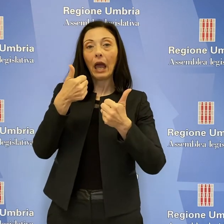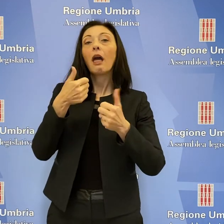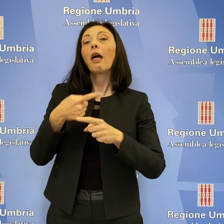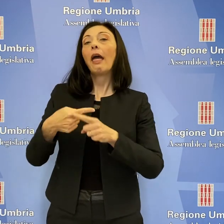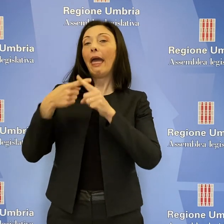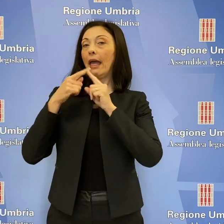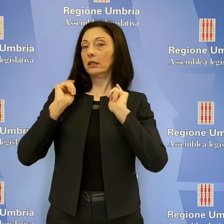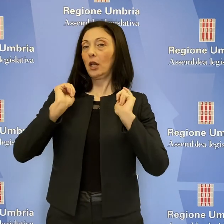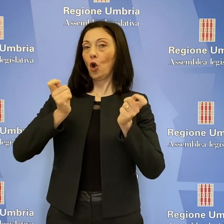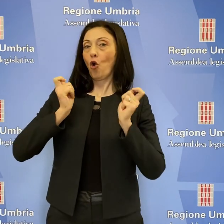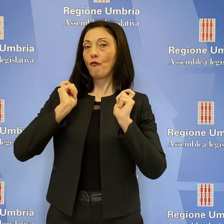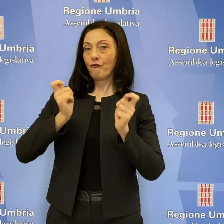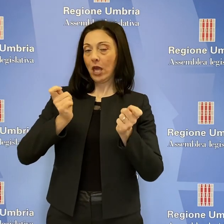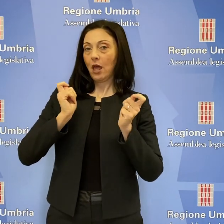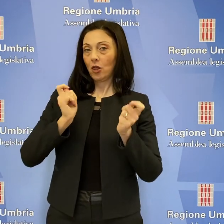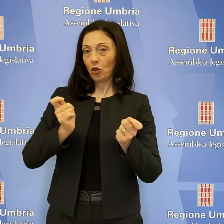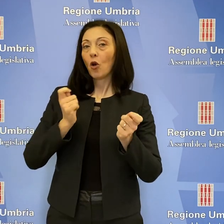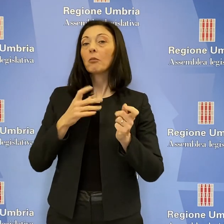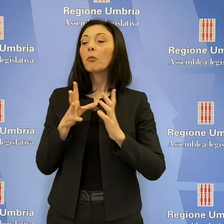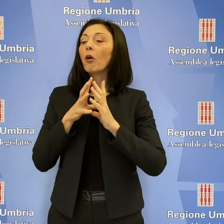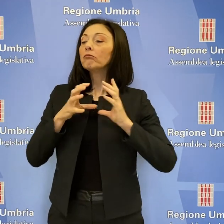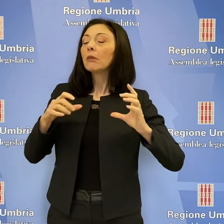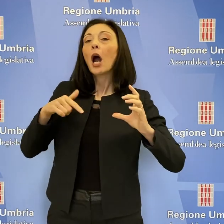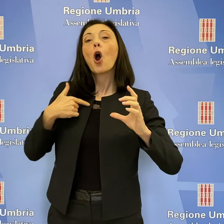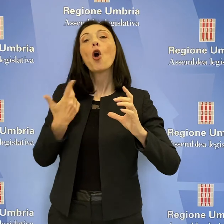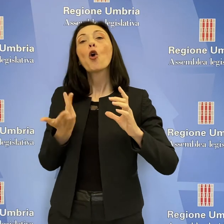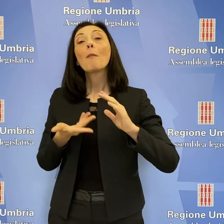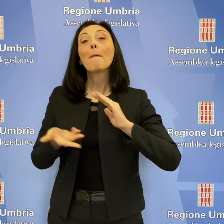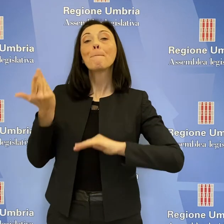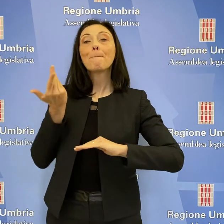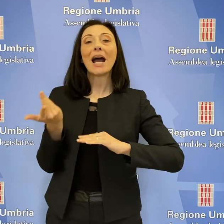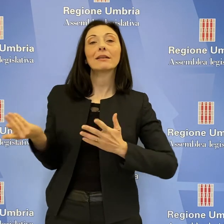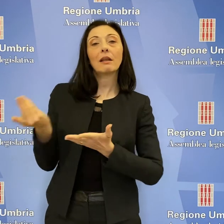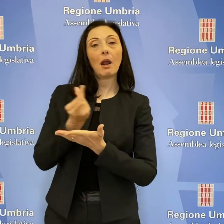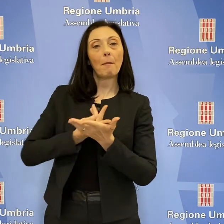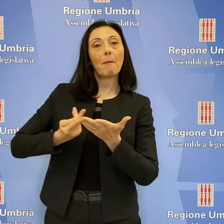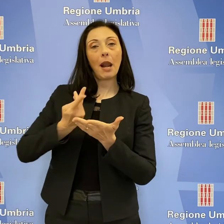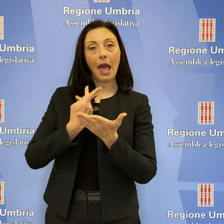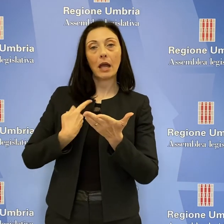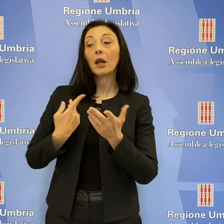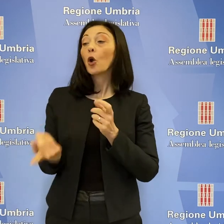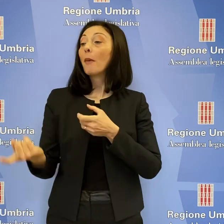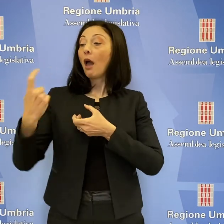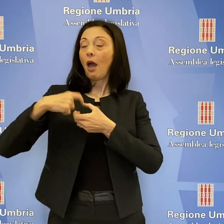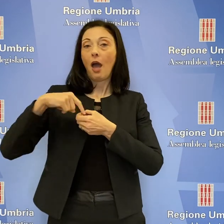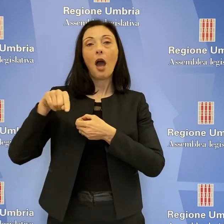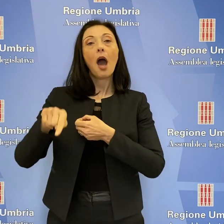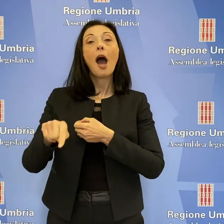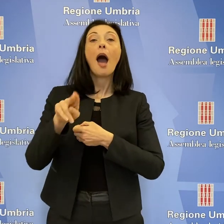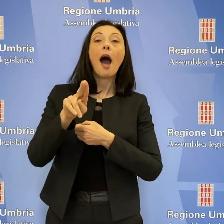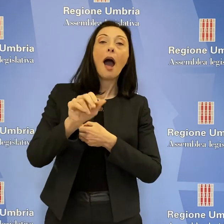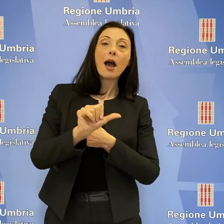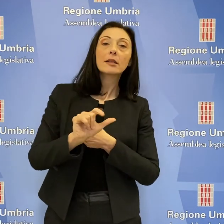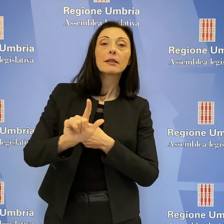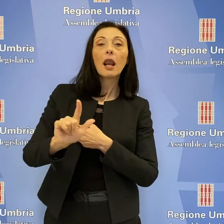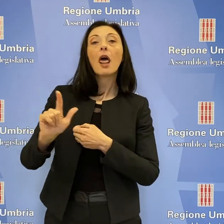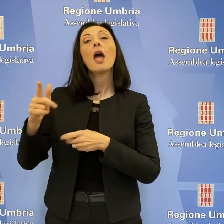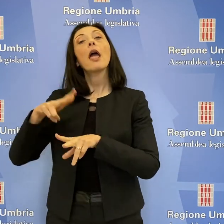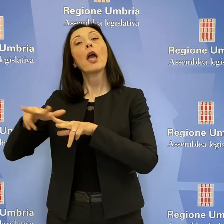ha predisposto un masterplan e una bozza di protocollo d'intesa coasle comune. Qui si intende posizionare ambulatori uffici, mentre il